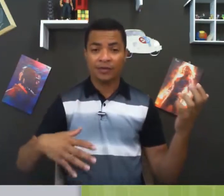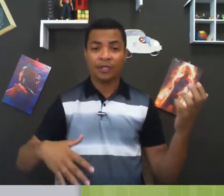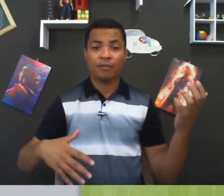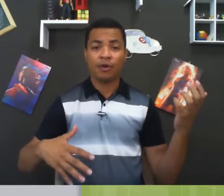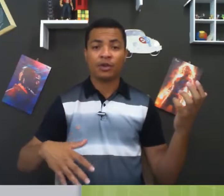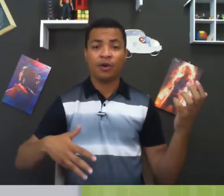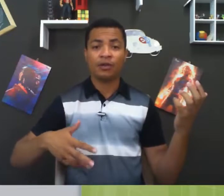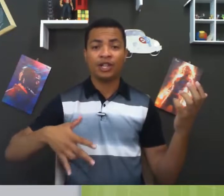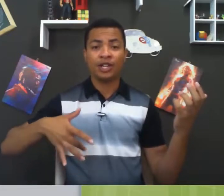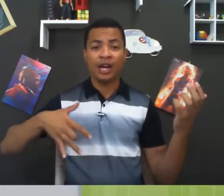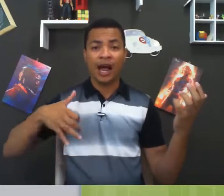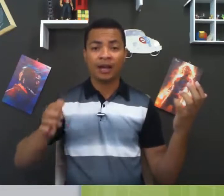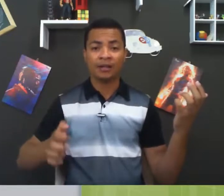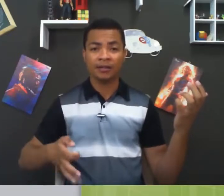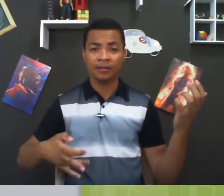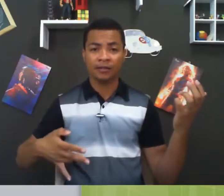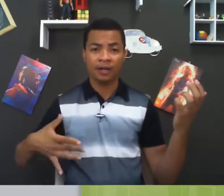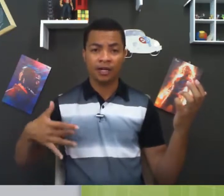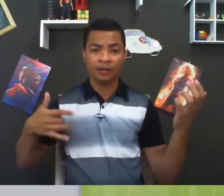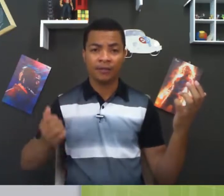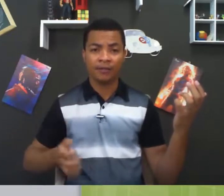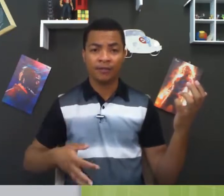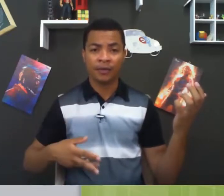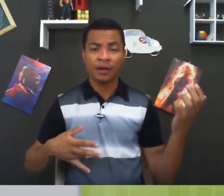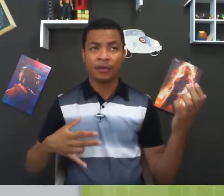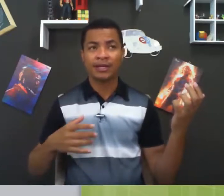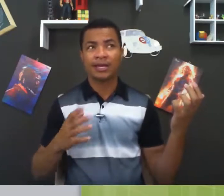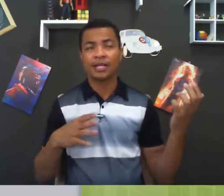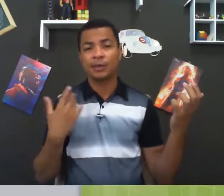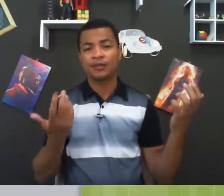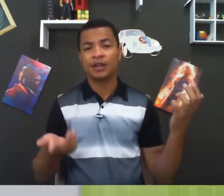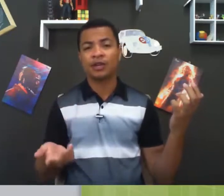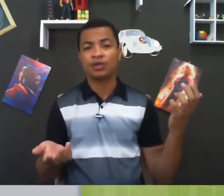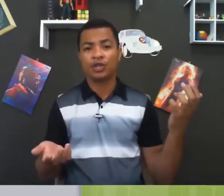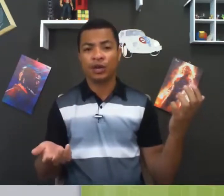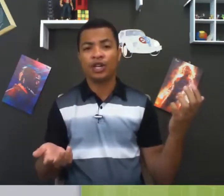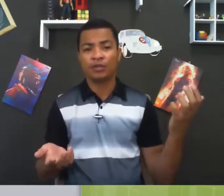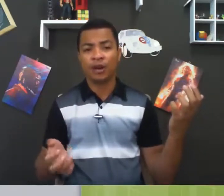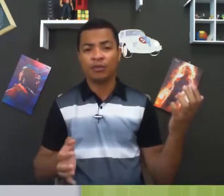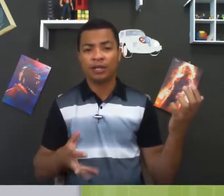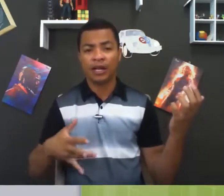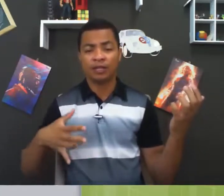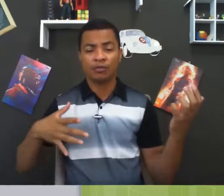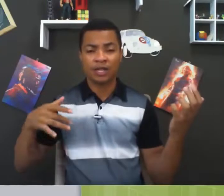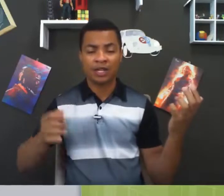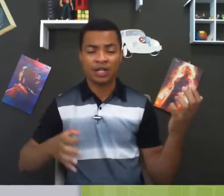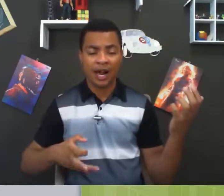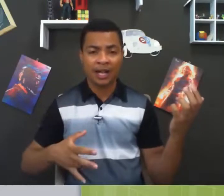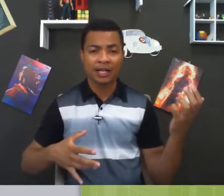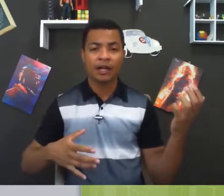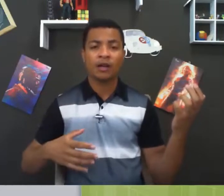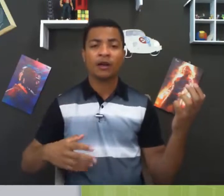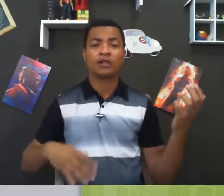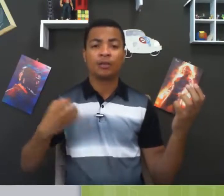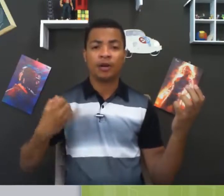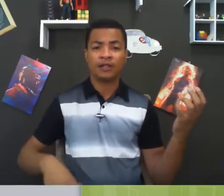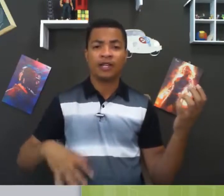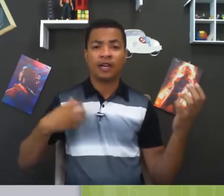você pode ou dedilhar o violão, porque aí você está especificando o ritmo da música, né? Música dedilhada. Ou você pode fazer aquele